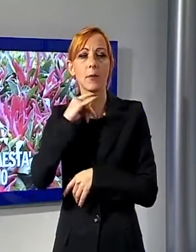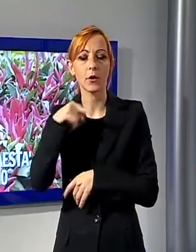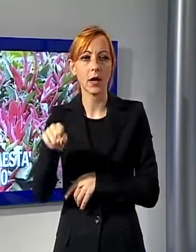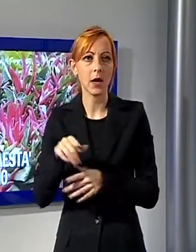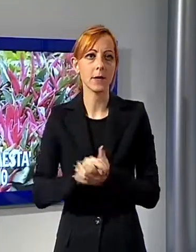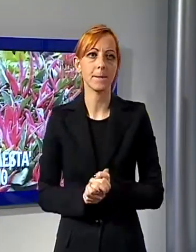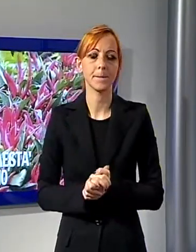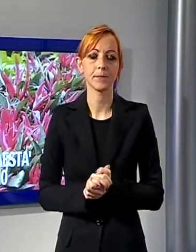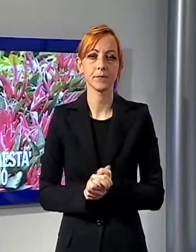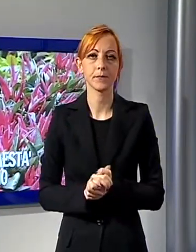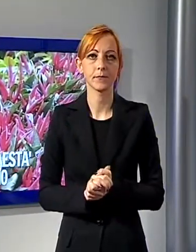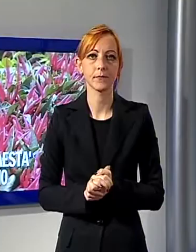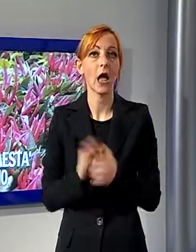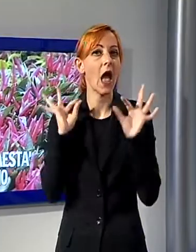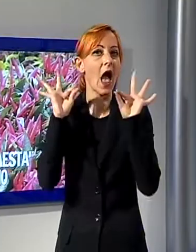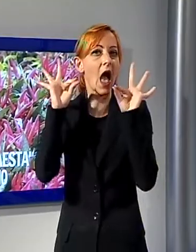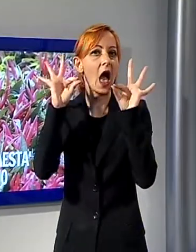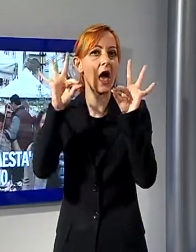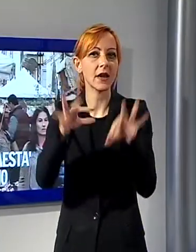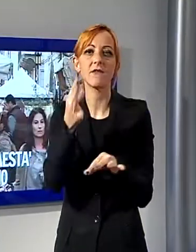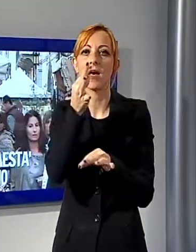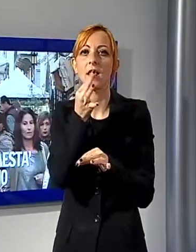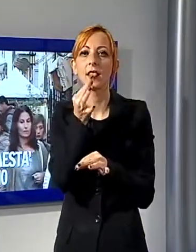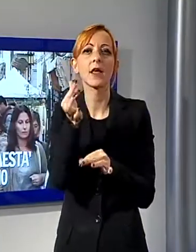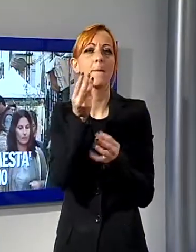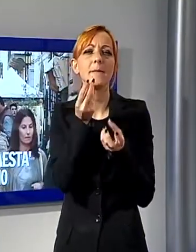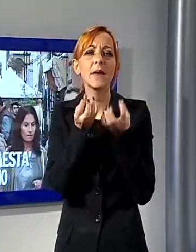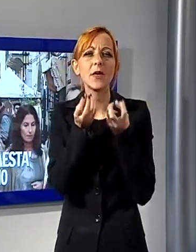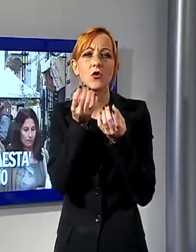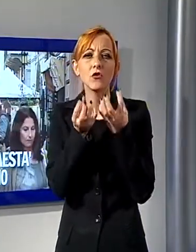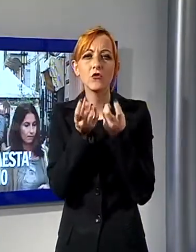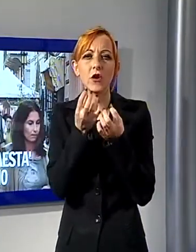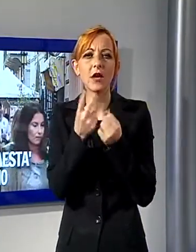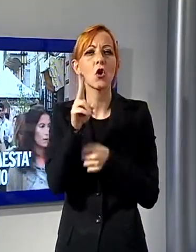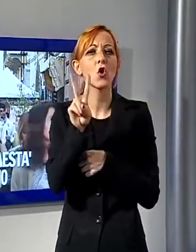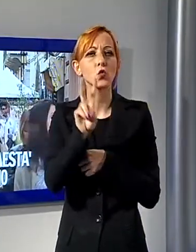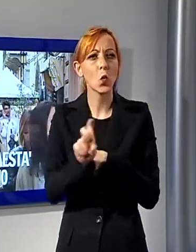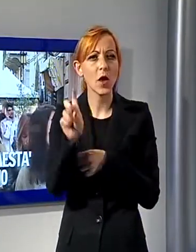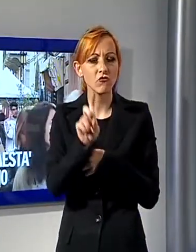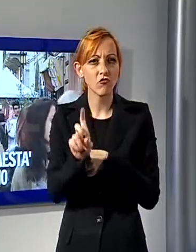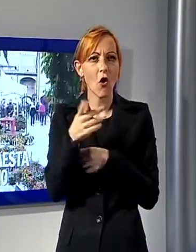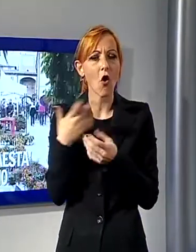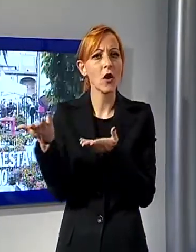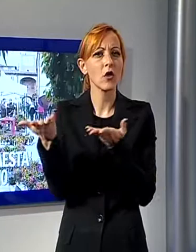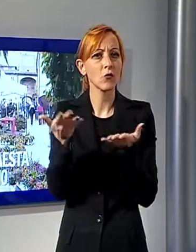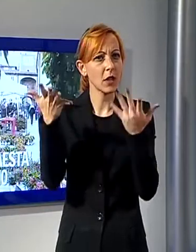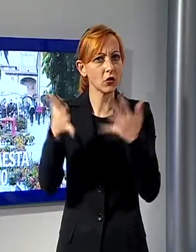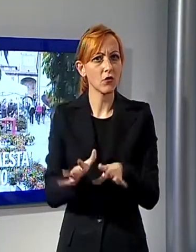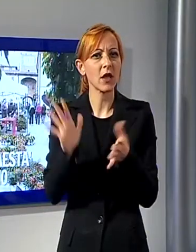Peperoncino, due giorni da tutto esaurito per il Centro Storico di Camaiore che nel fine settimana ha ospitato la festa PIC.